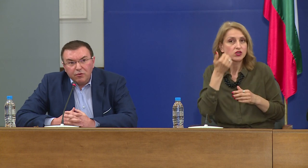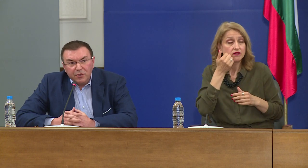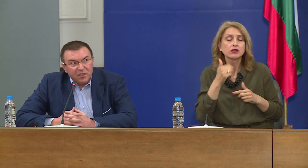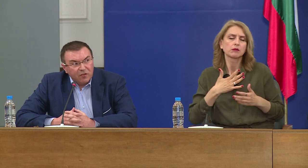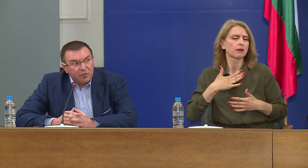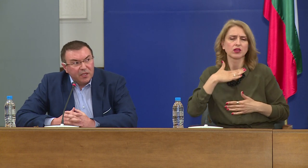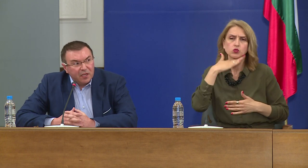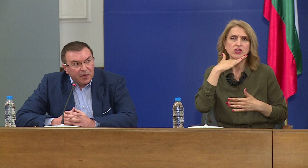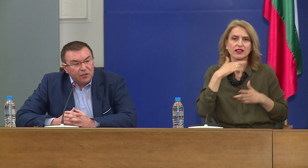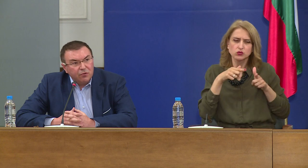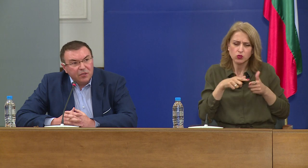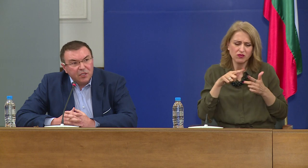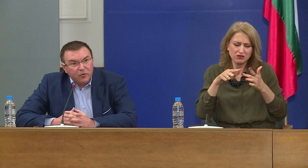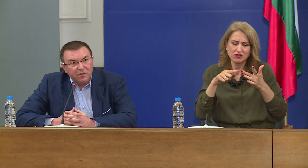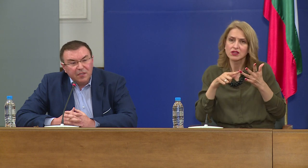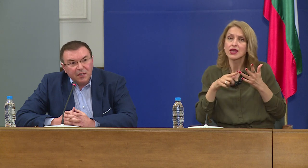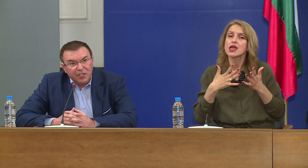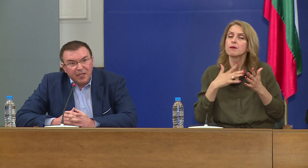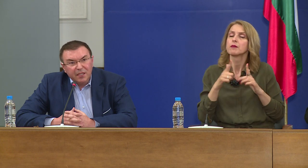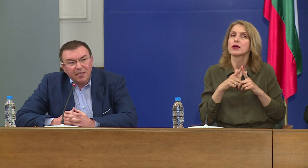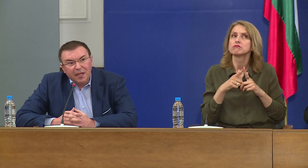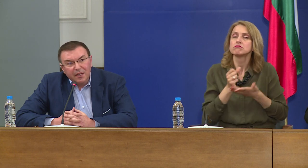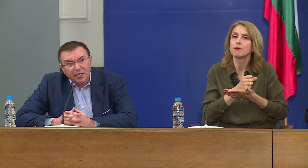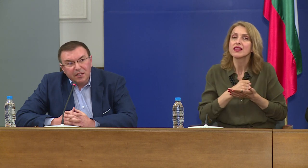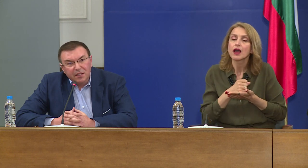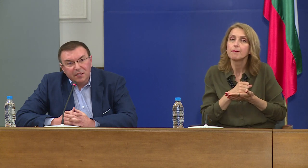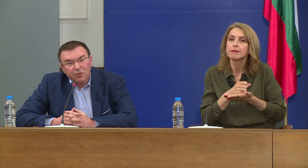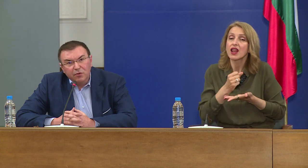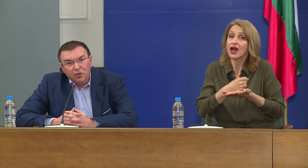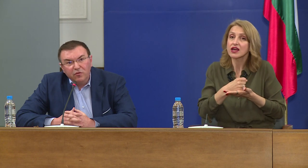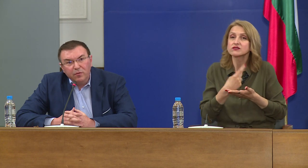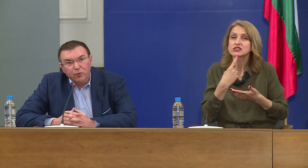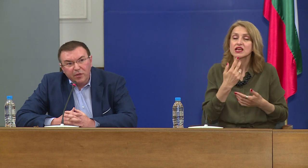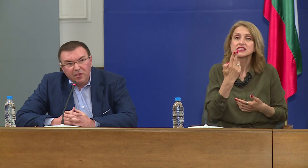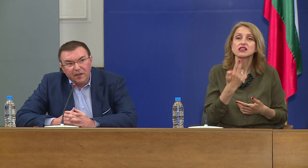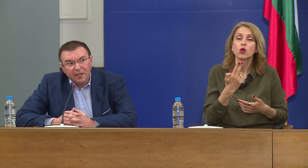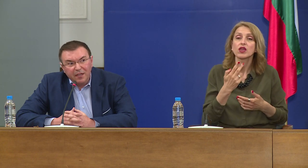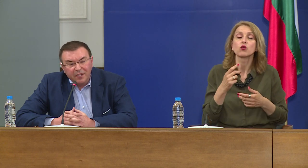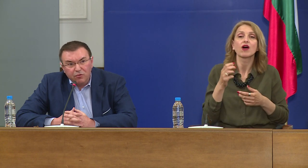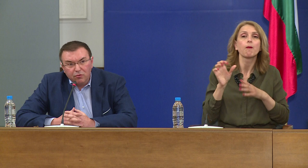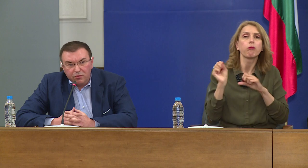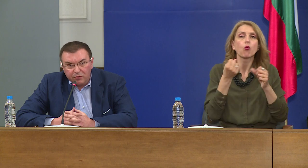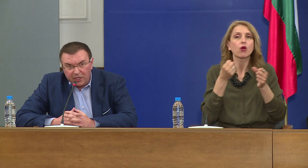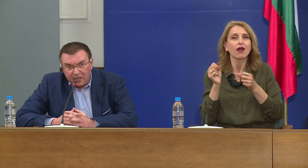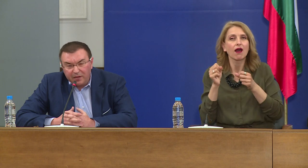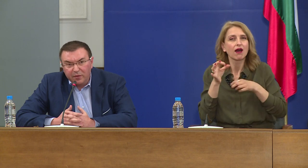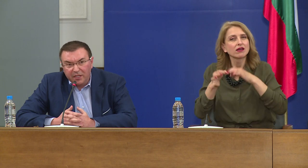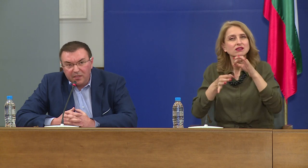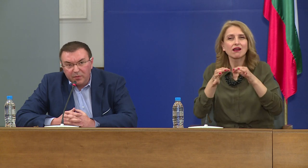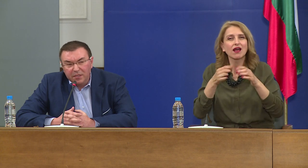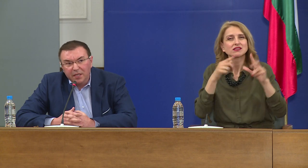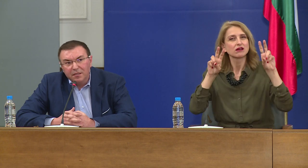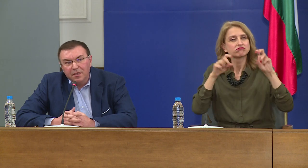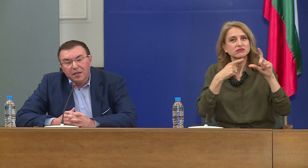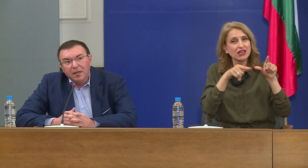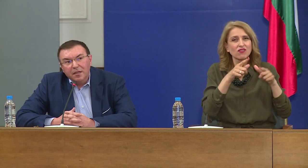Достатъчно количество имаме медикаменти, които се използват за лечение на така наречената цитокинова буря. Това е най-тежкото усложнение при